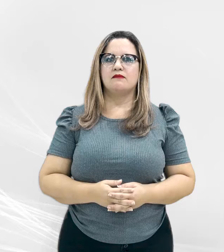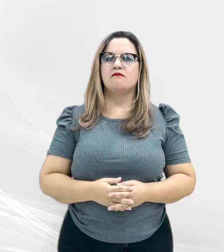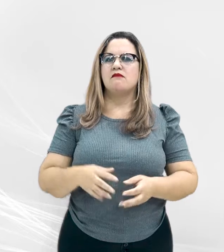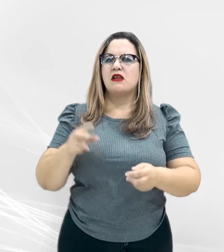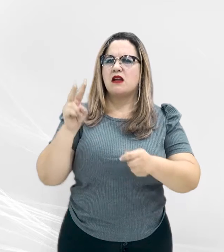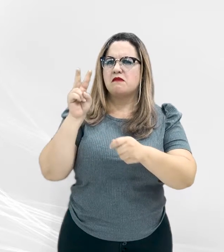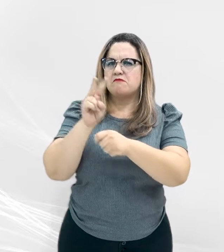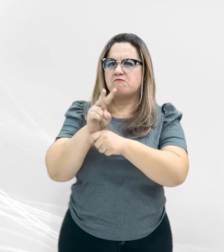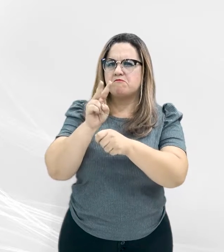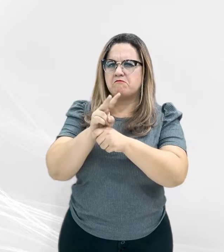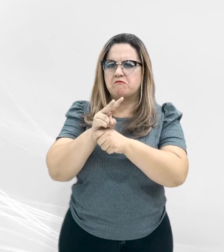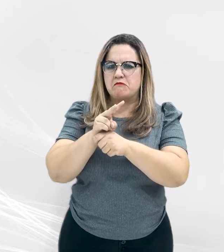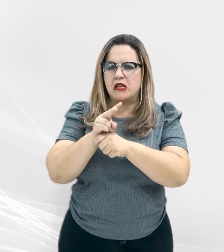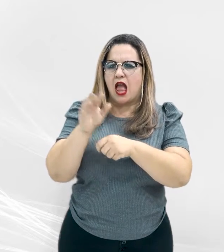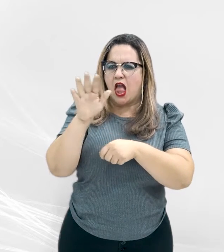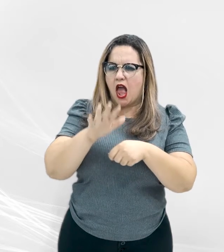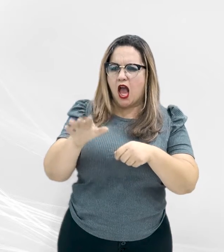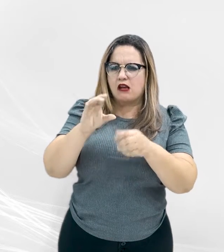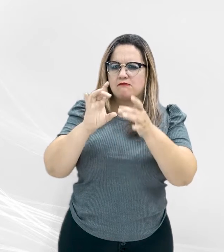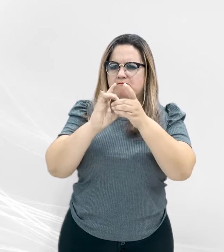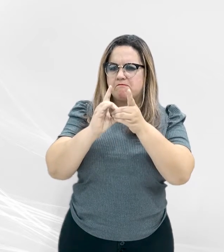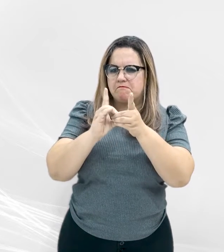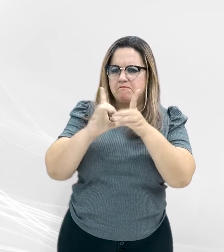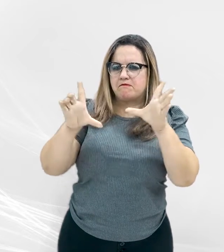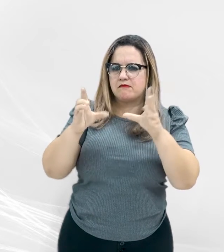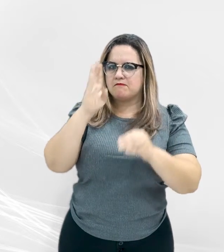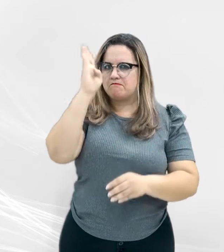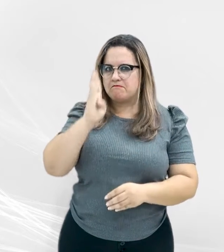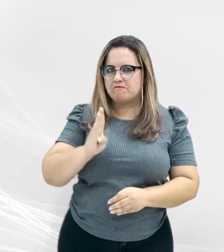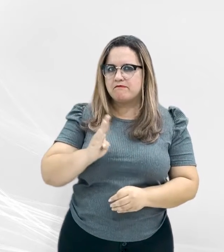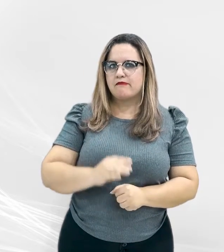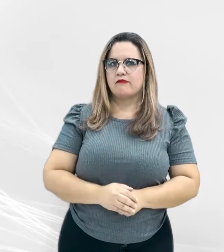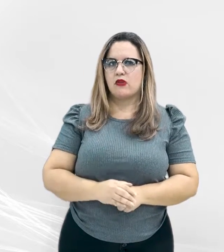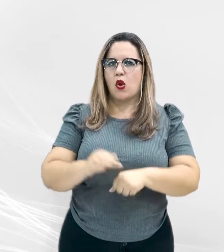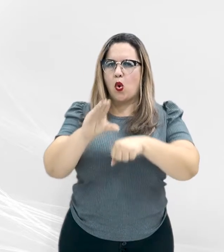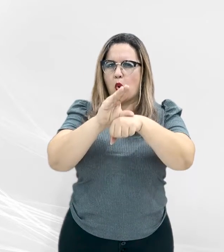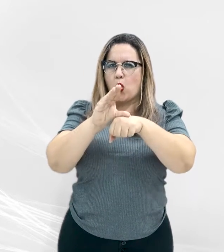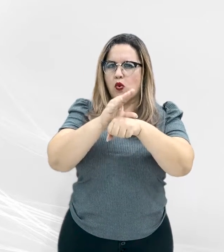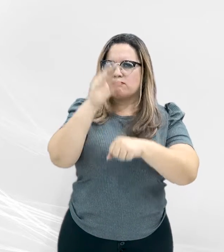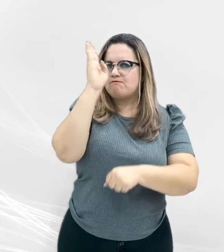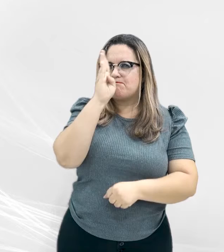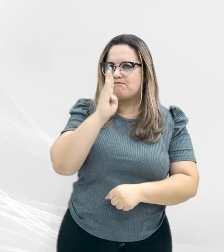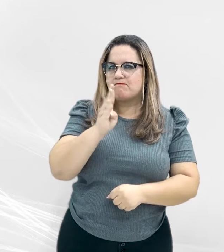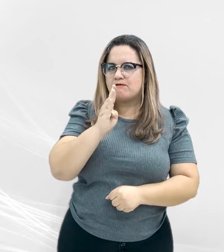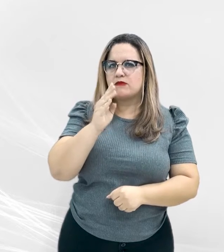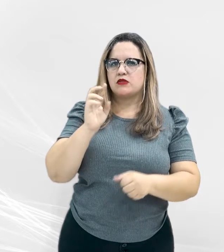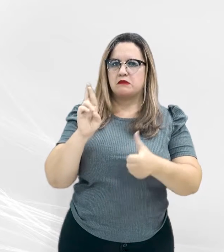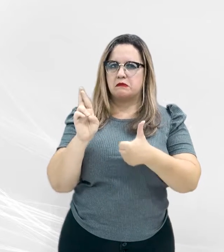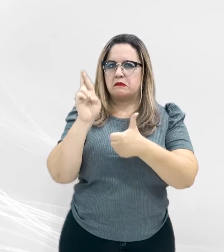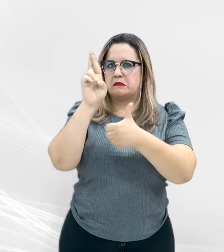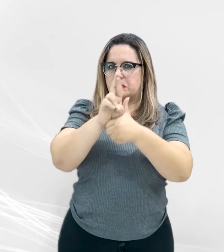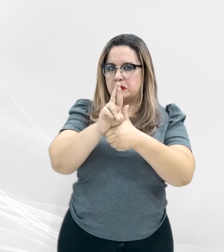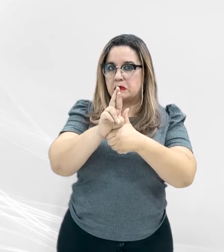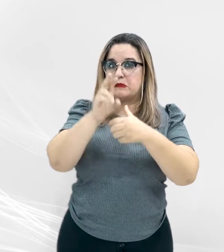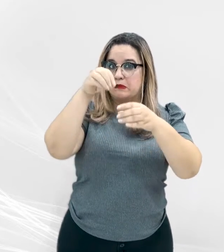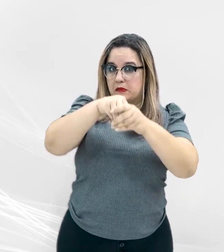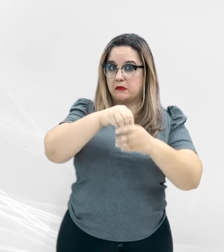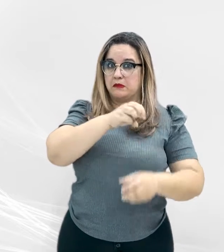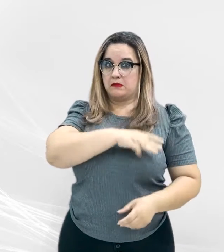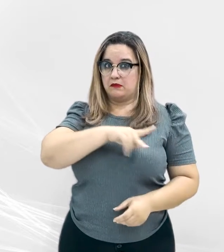Em defesa do regime democrático brasileiro O Conselho Nacional de Procuradores-Gerais do Ministério Público